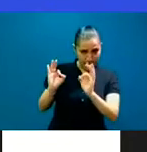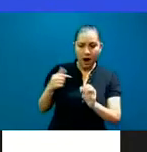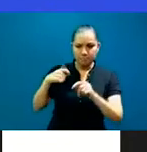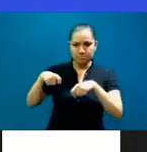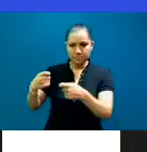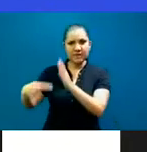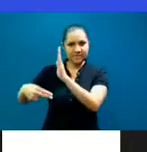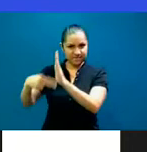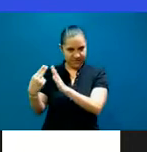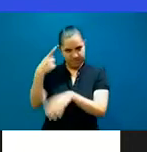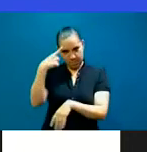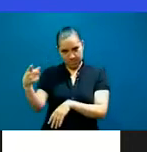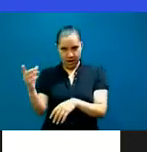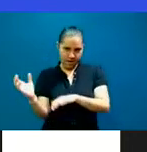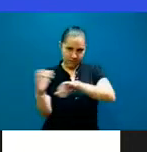este,